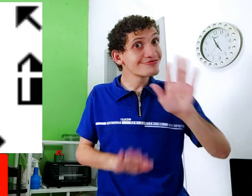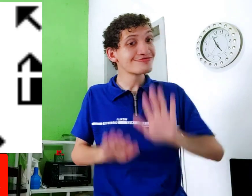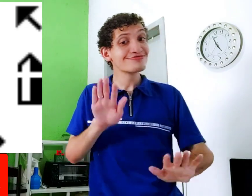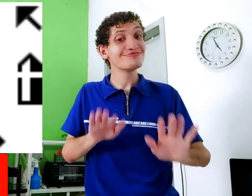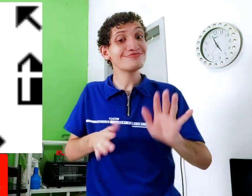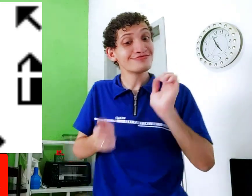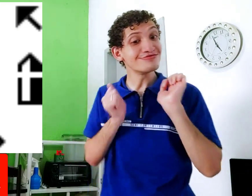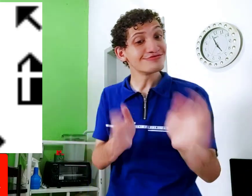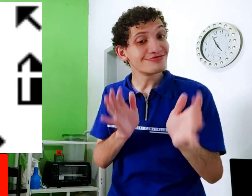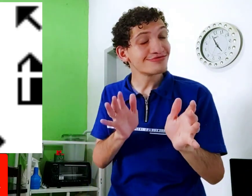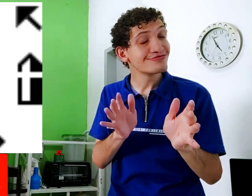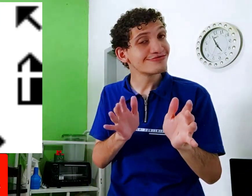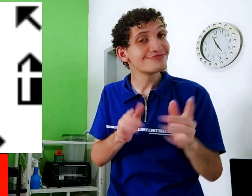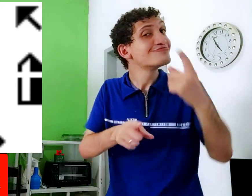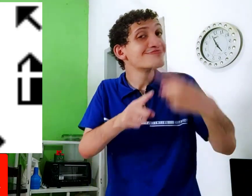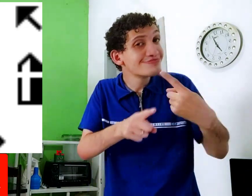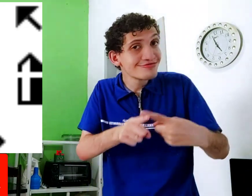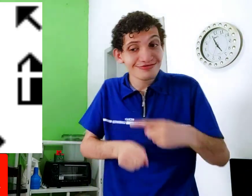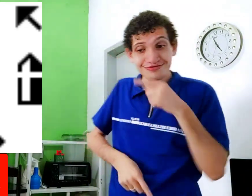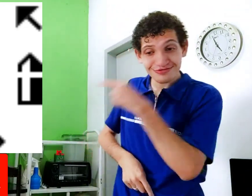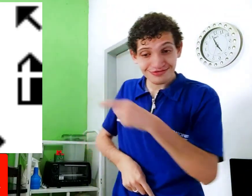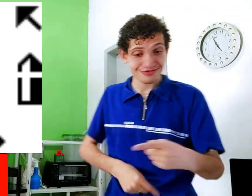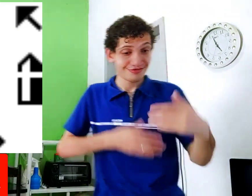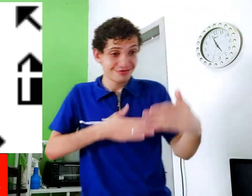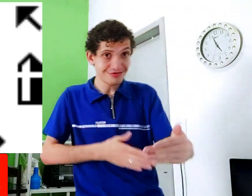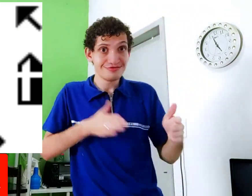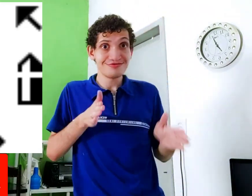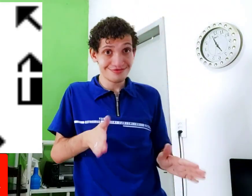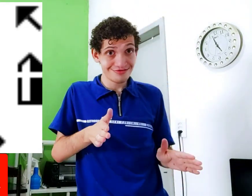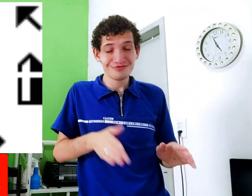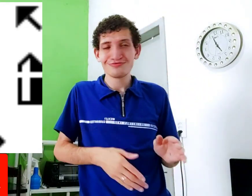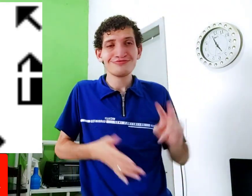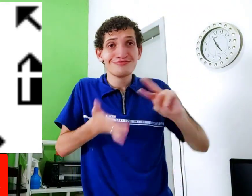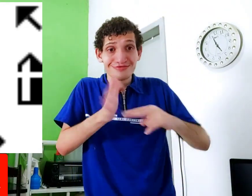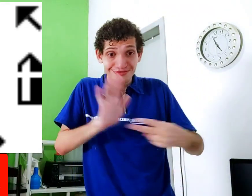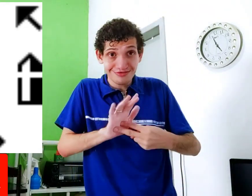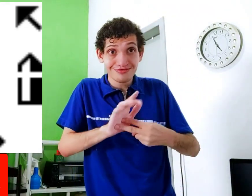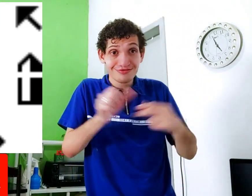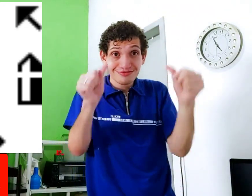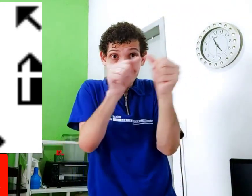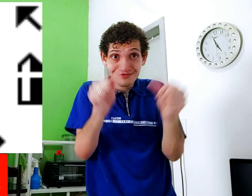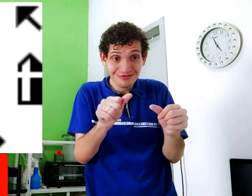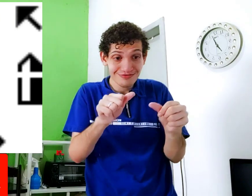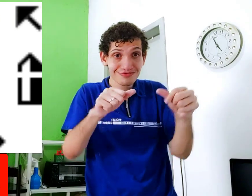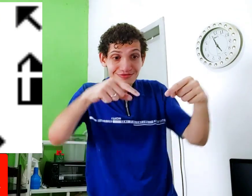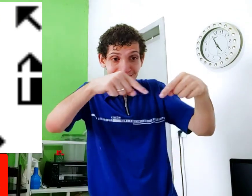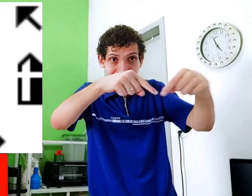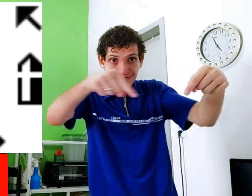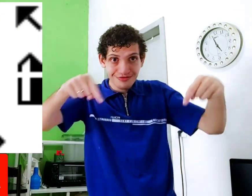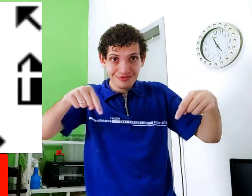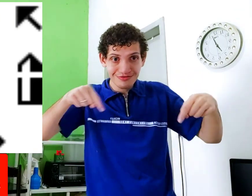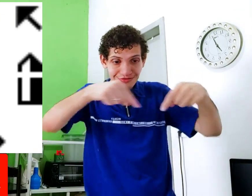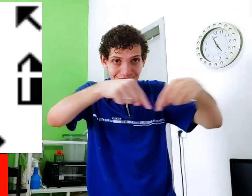você toma cuidado para sinalizar, porque esse é o lado, aicha significa forma